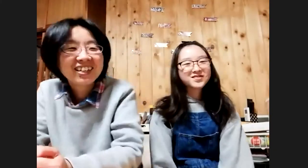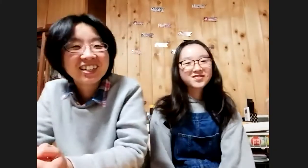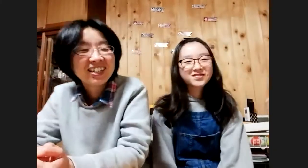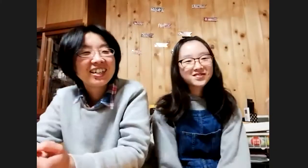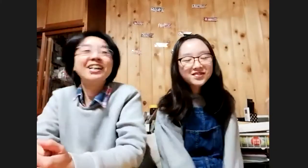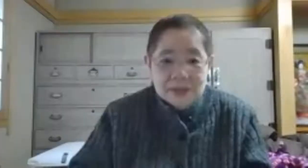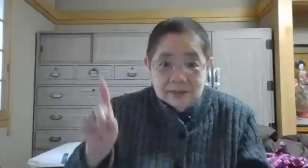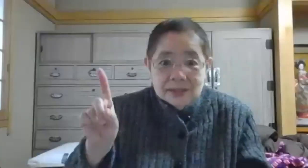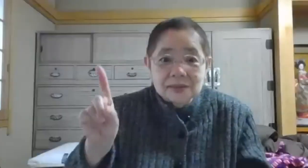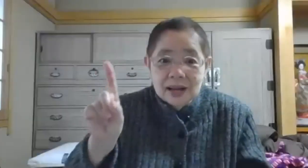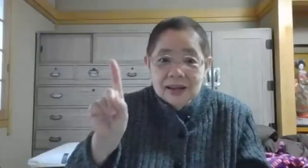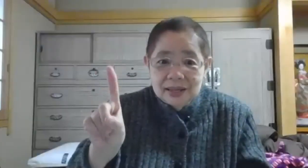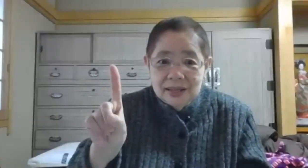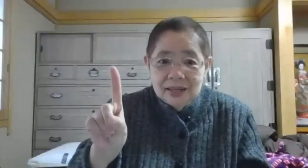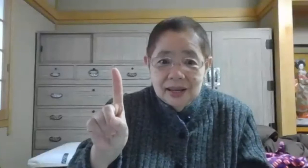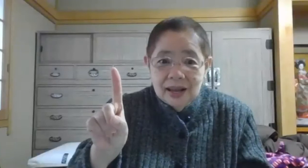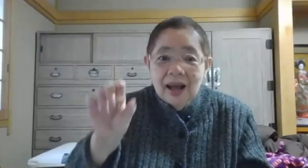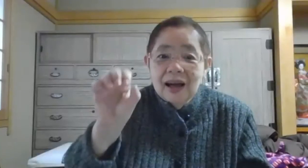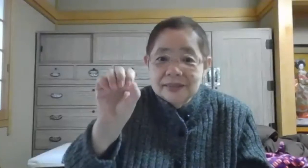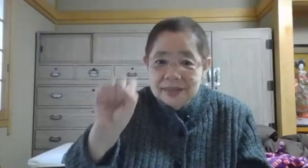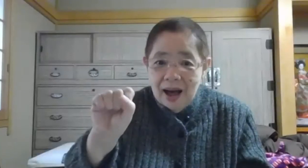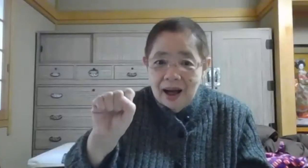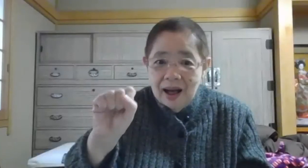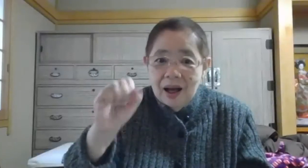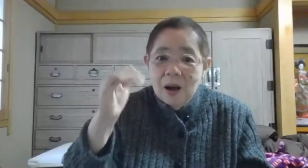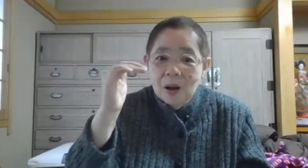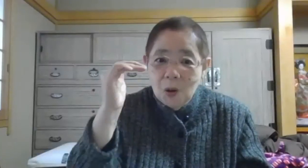ひさこさんひ、さ、こ